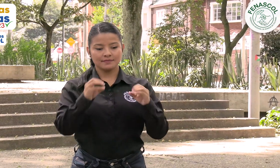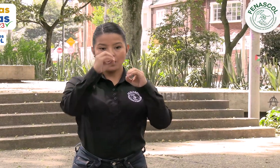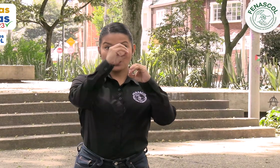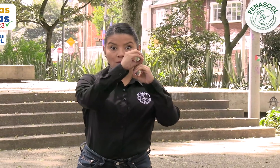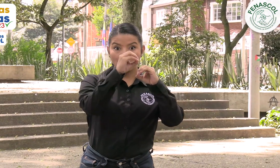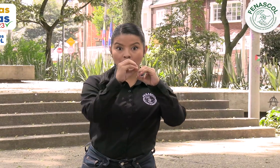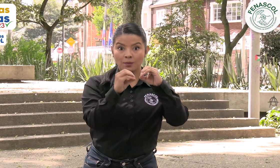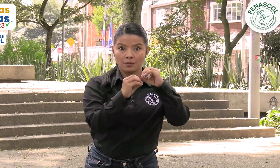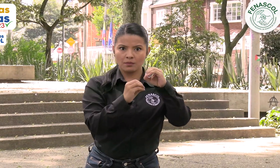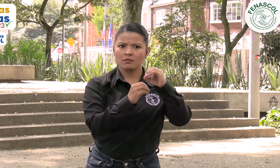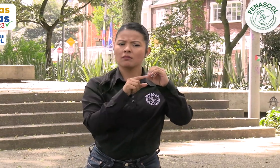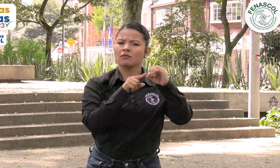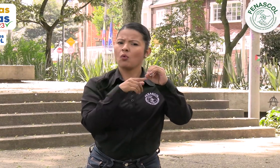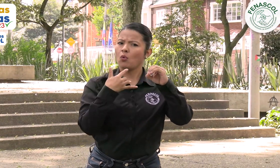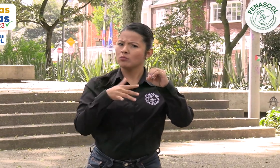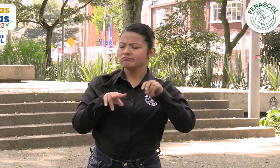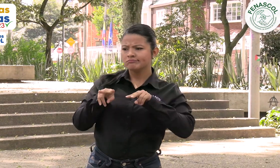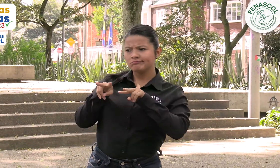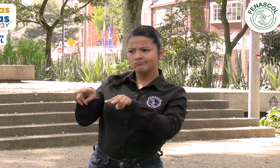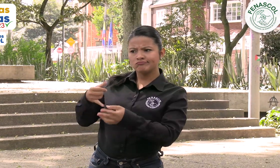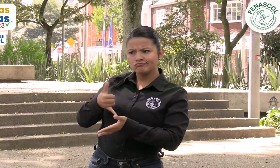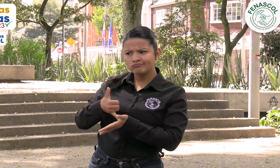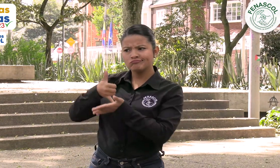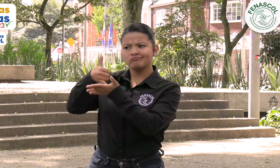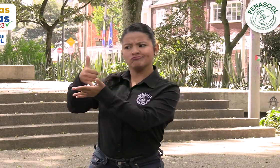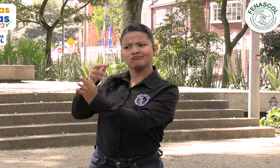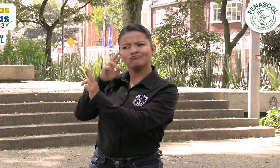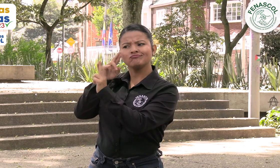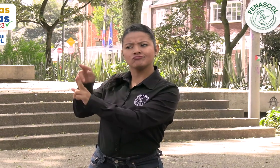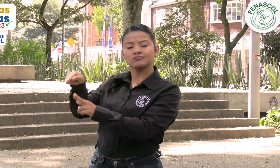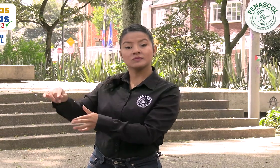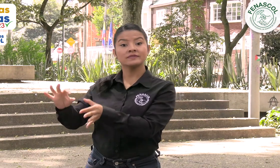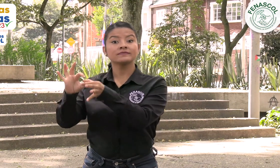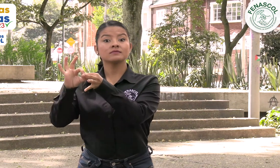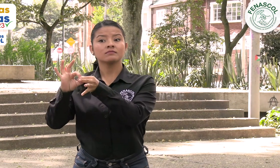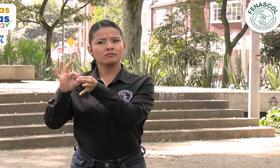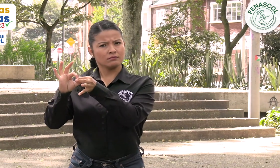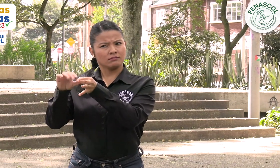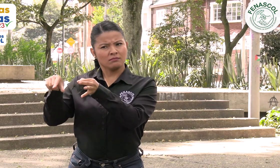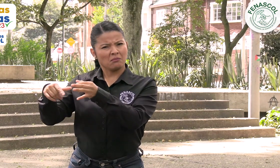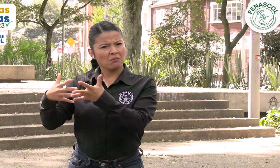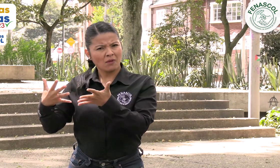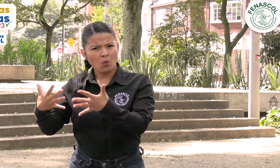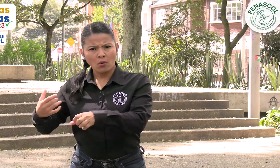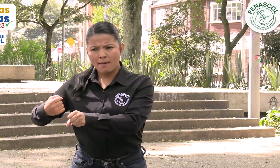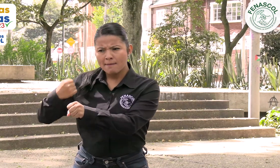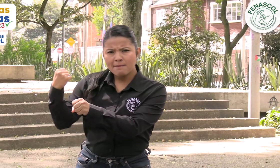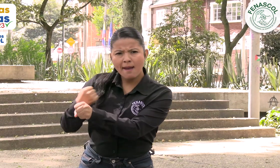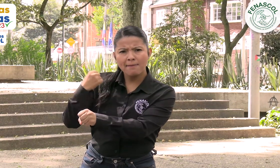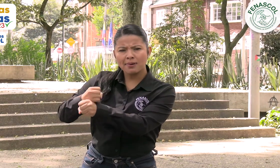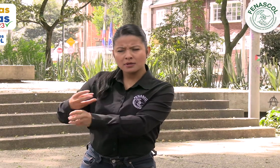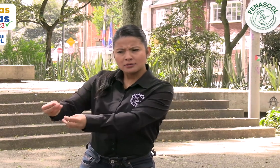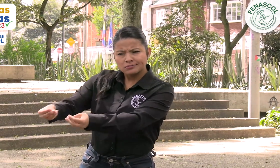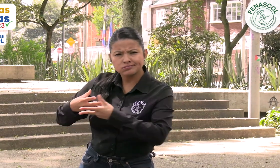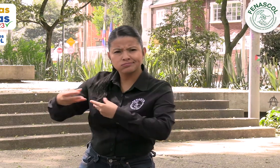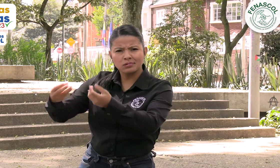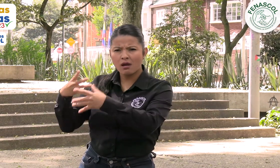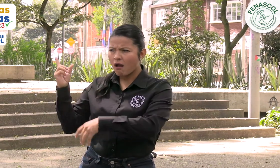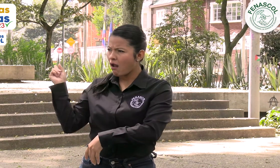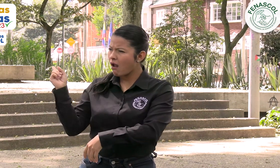Reconocimiento a FENASCOL por compensar por el largo tiempo que lleva como un excelente proveedor. Ya son